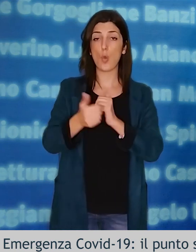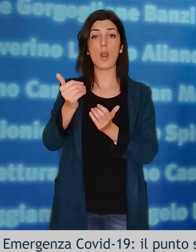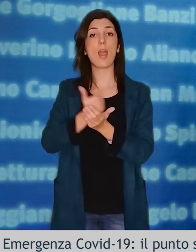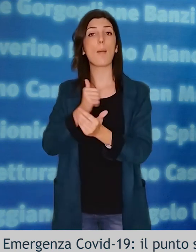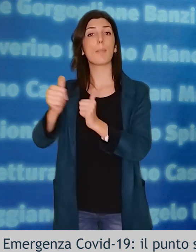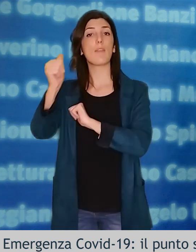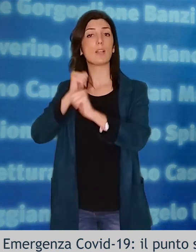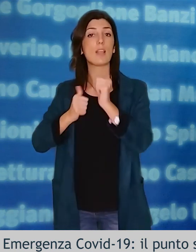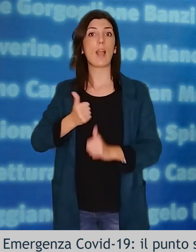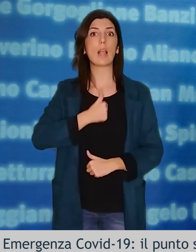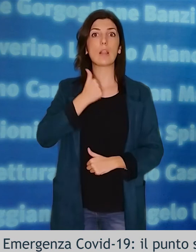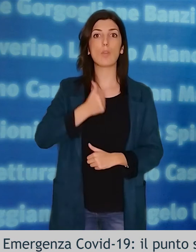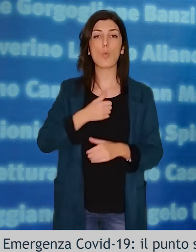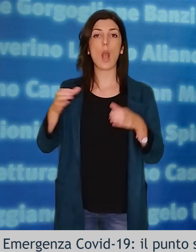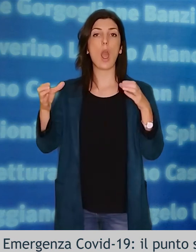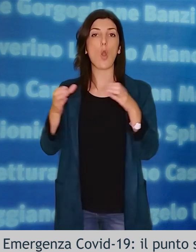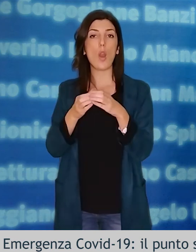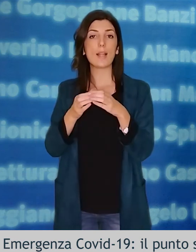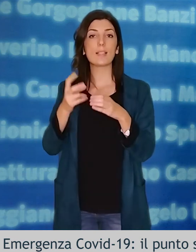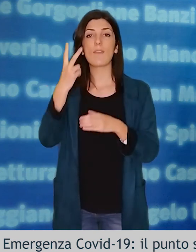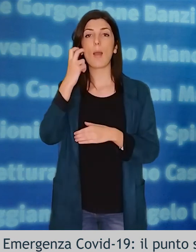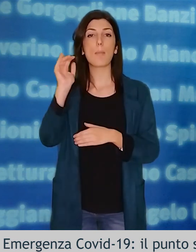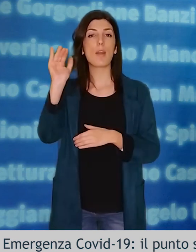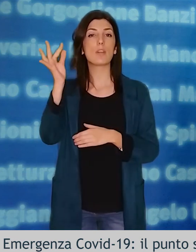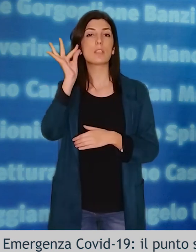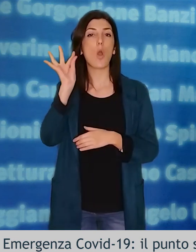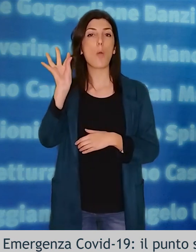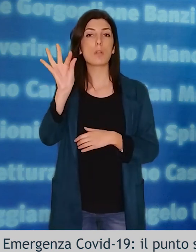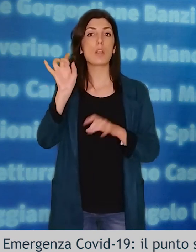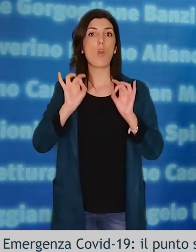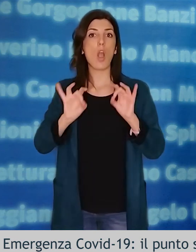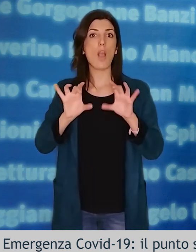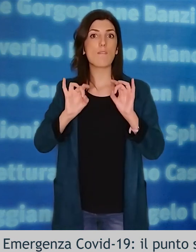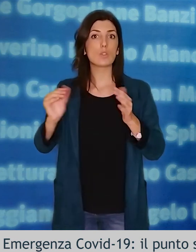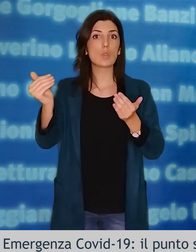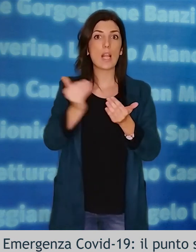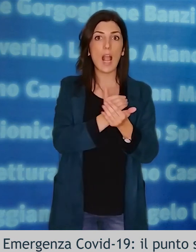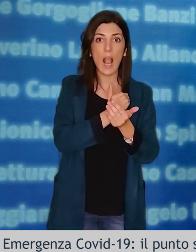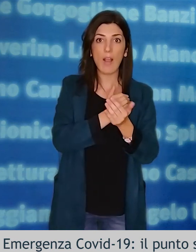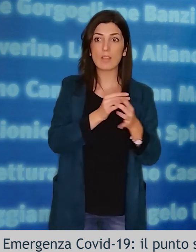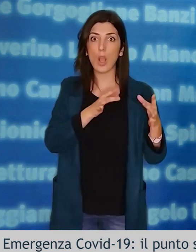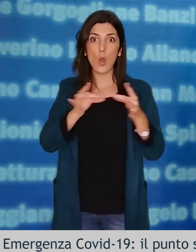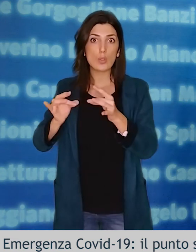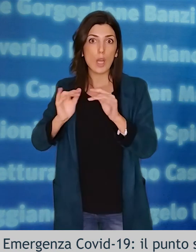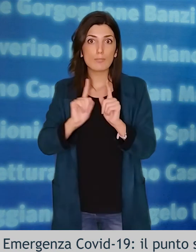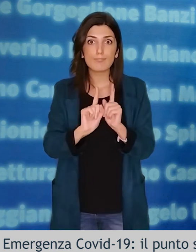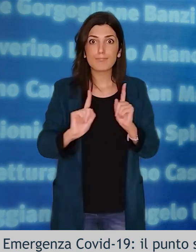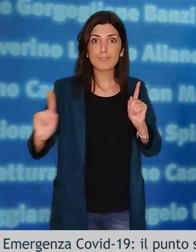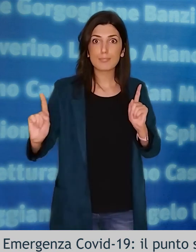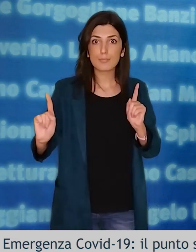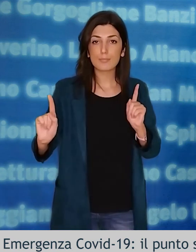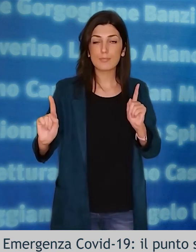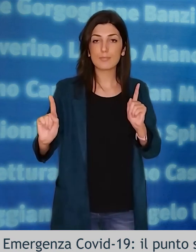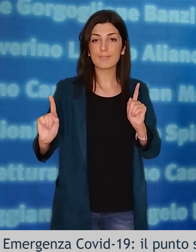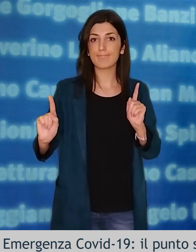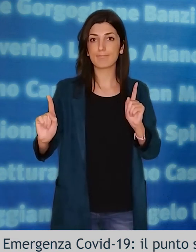individuali e collettive previste per prevenire l'infezione e la trasmissione del contagio da coronavirus nella